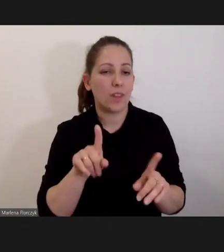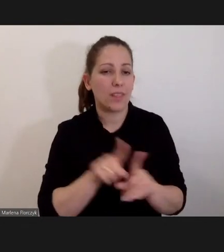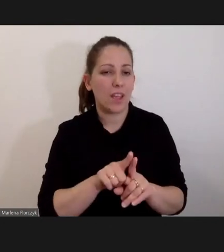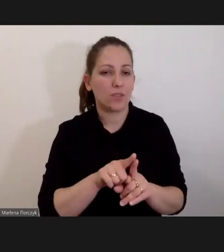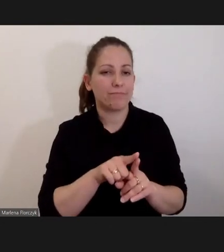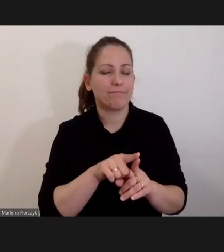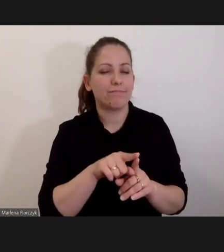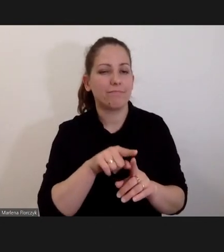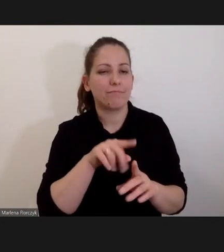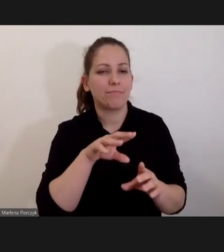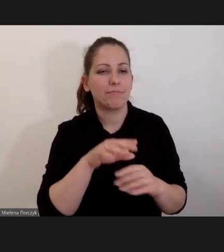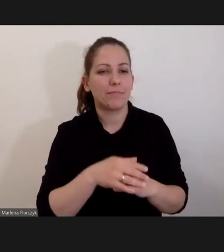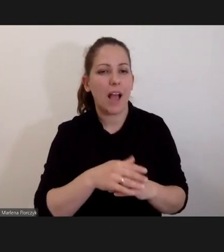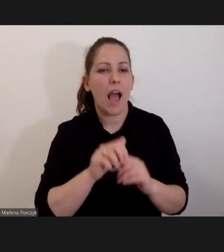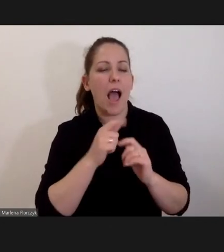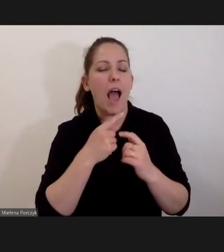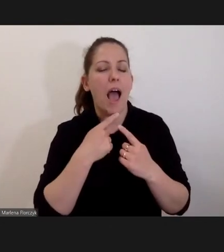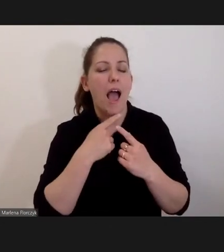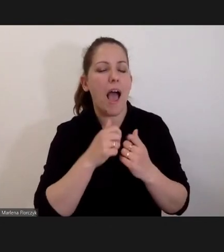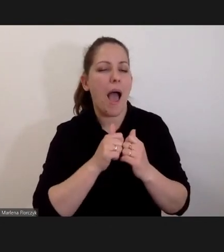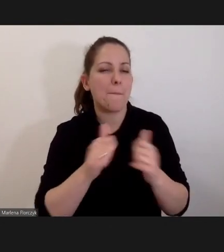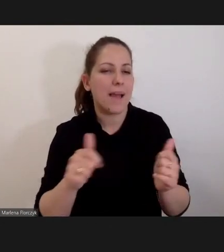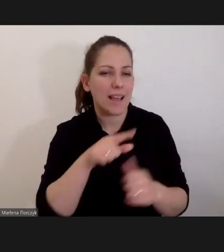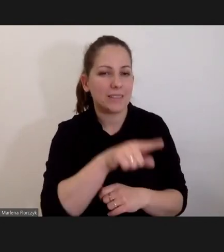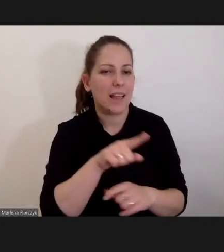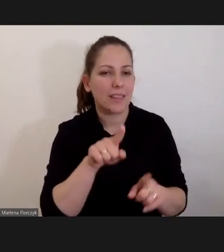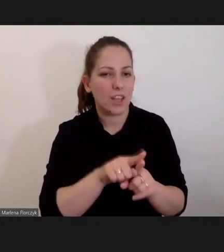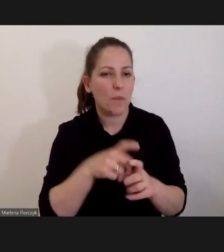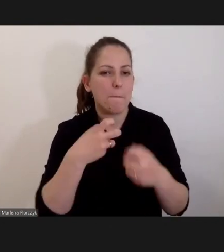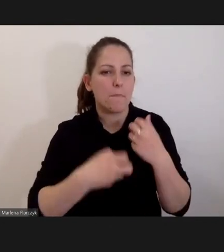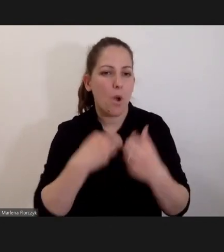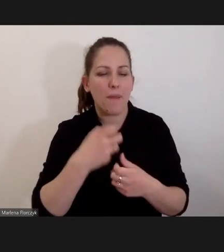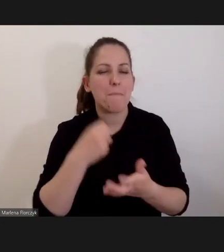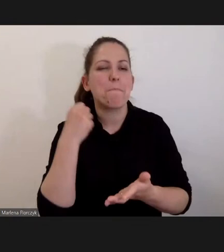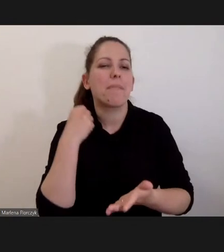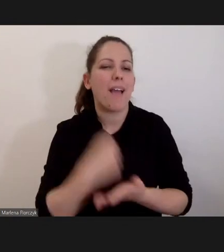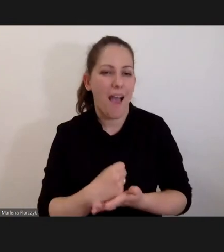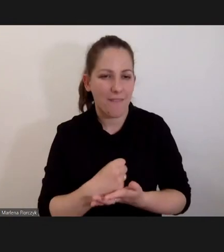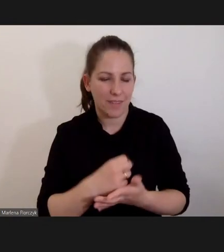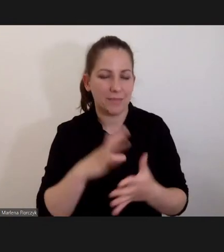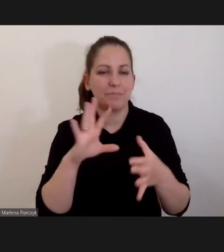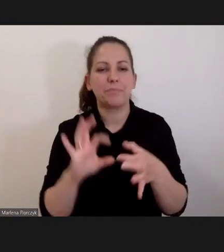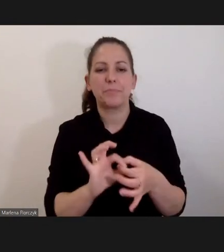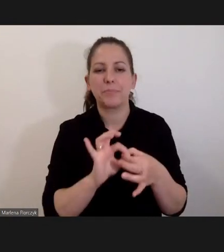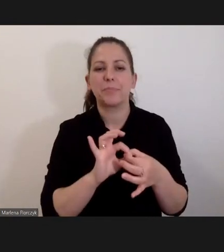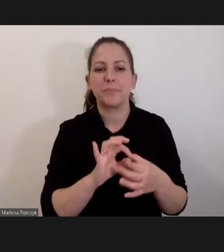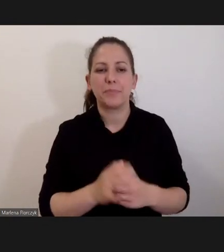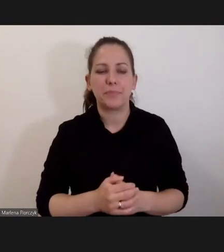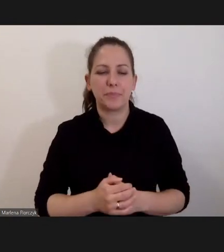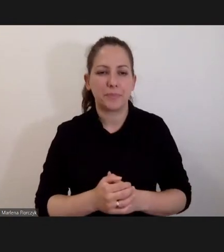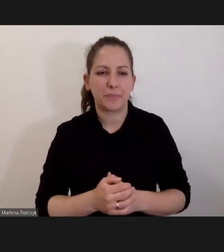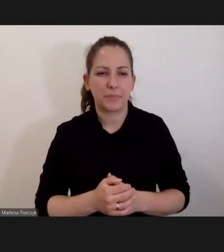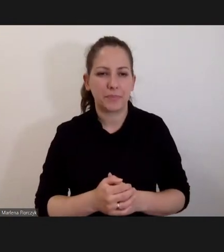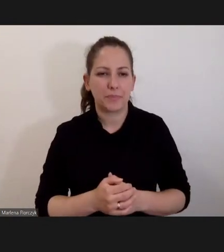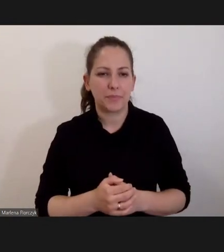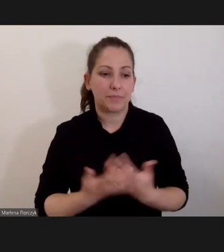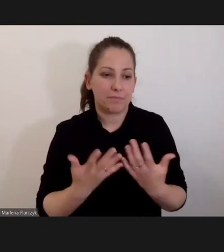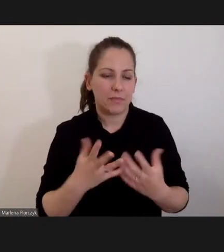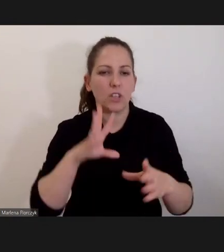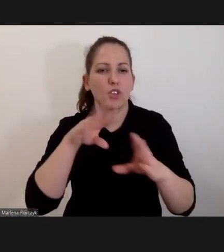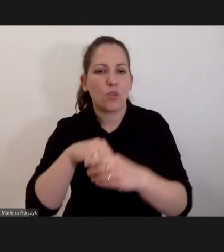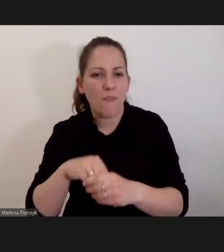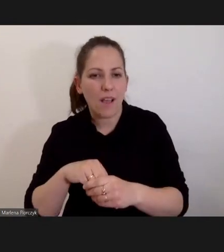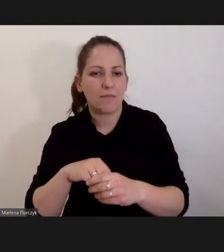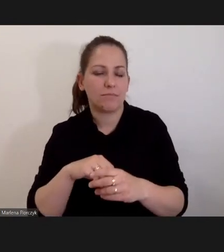podłoża takiej apelacji zawsze jest pewien problem prawny dotyczący stosowania